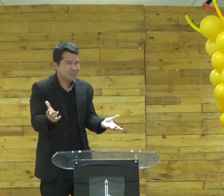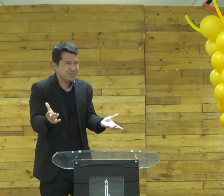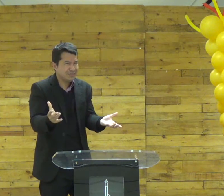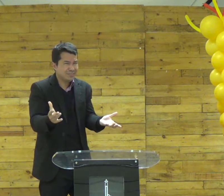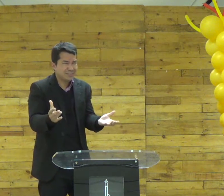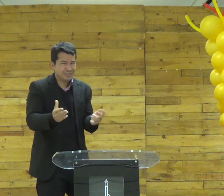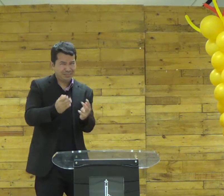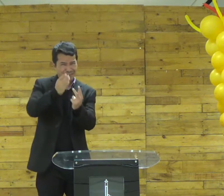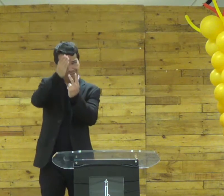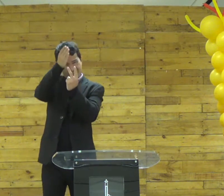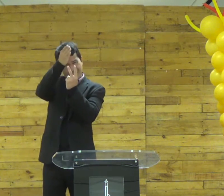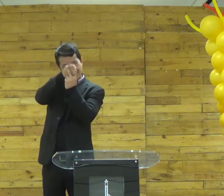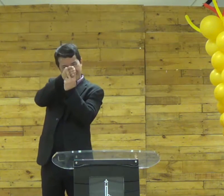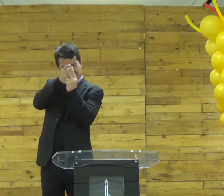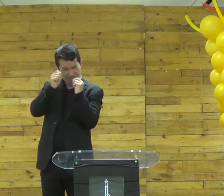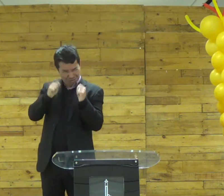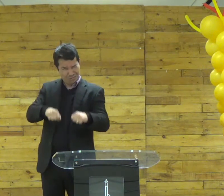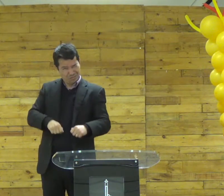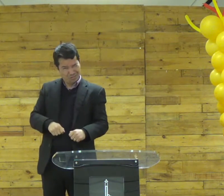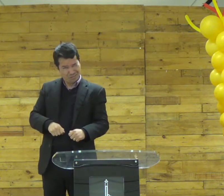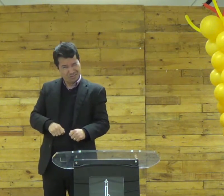pode isso? pode?